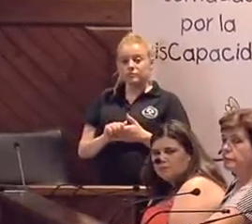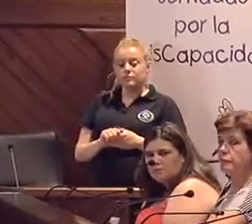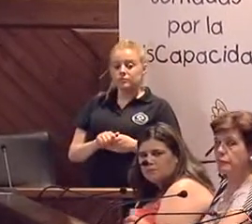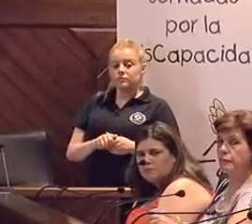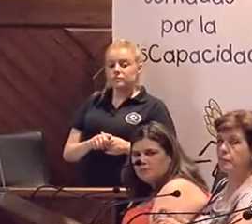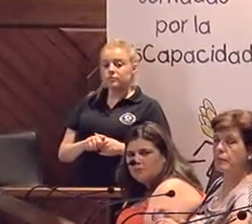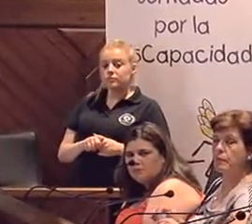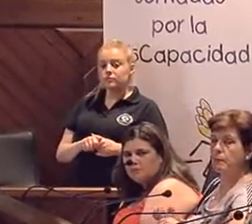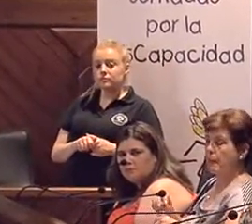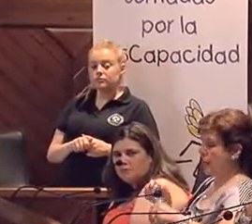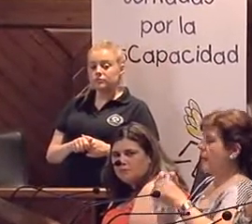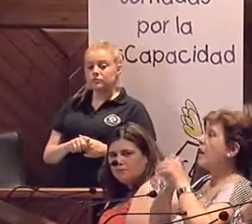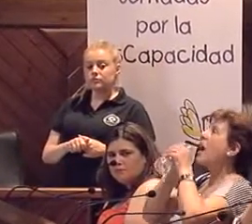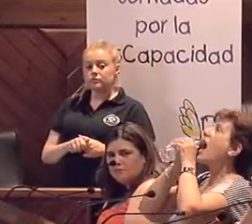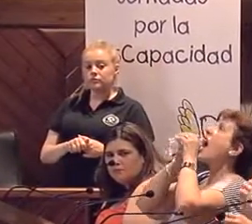No,